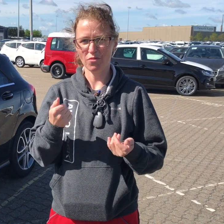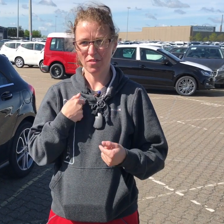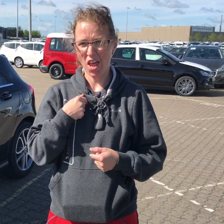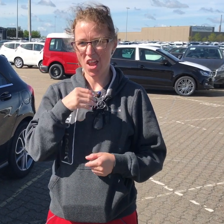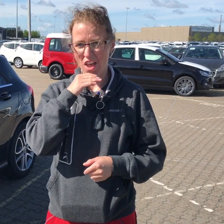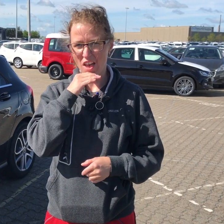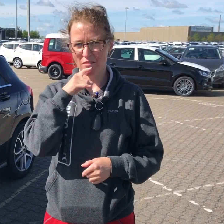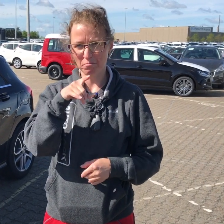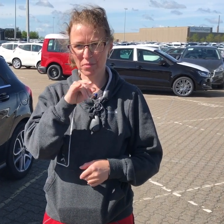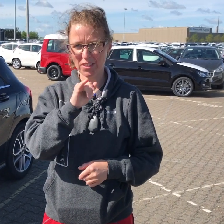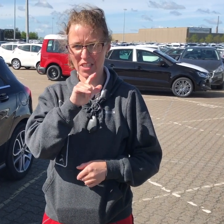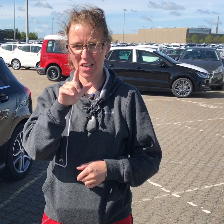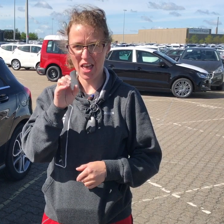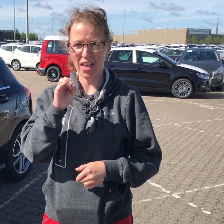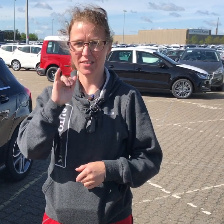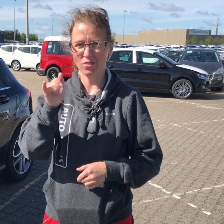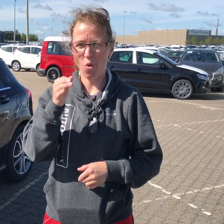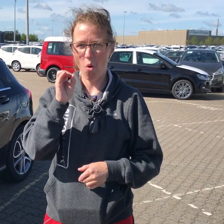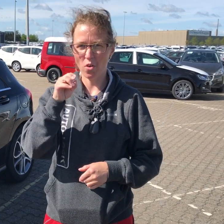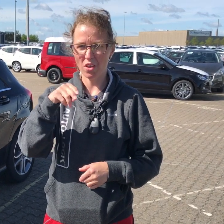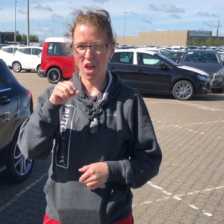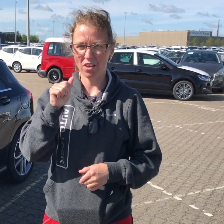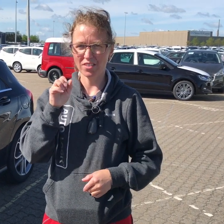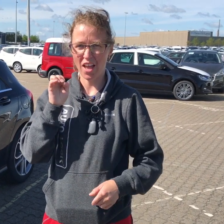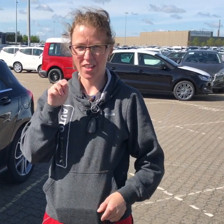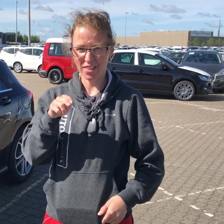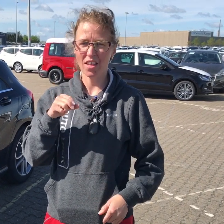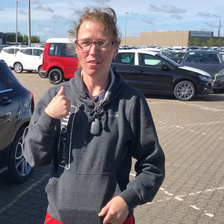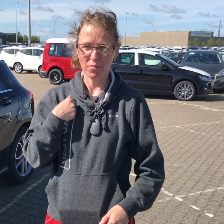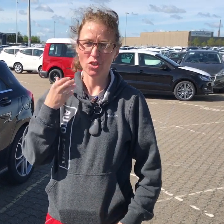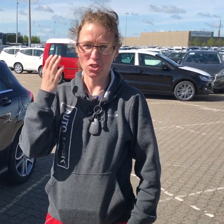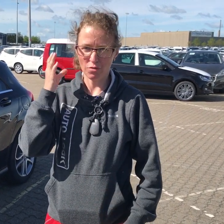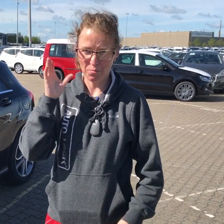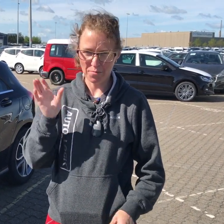Jeg hedder Pille Jonasen. Jeg er født døv.